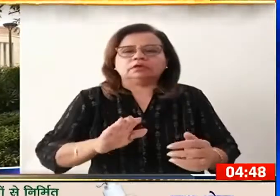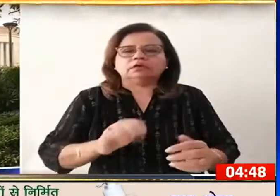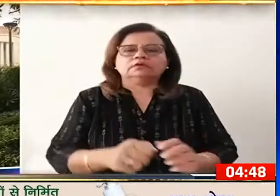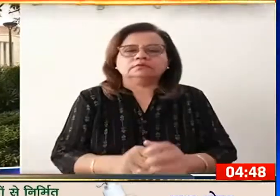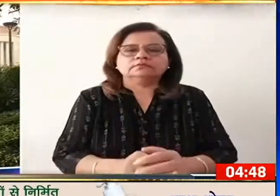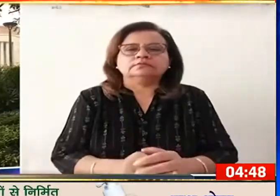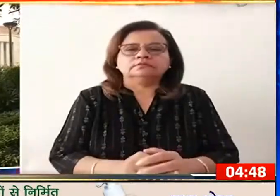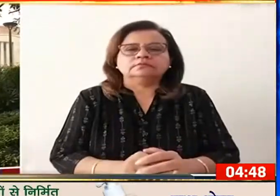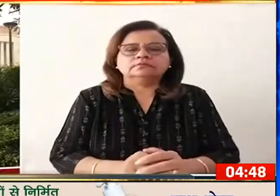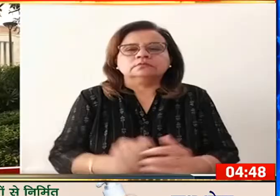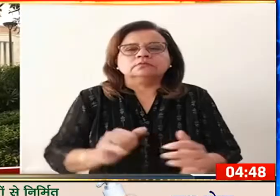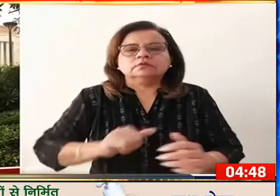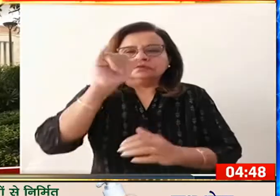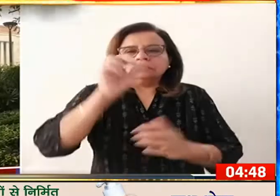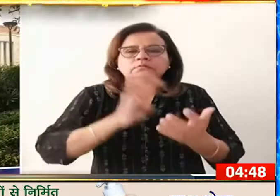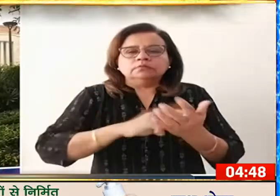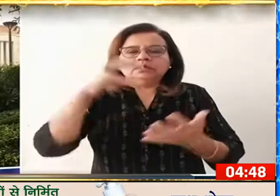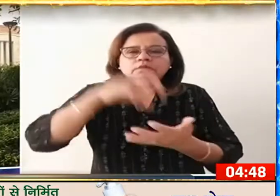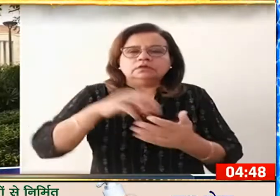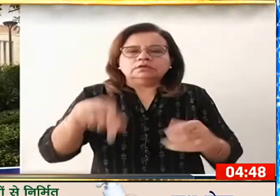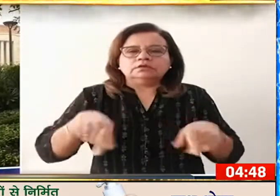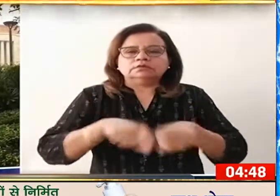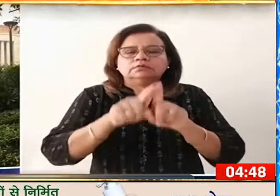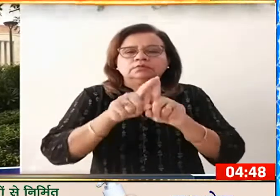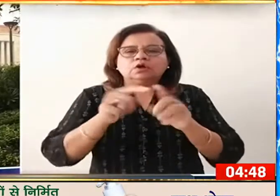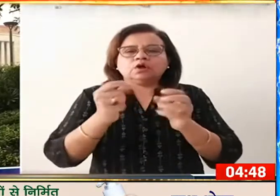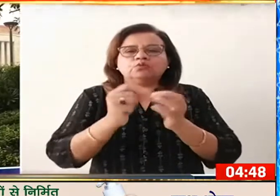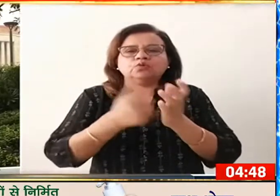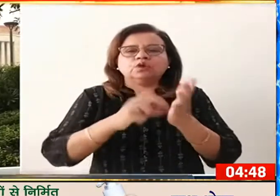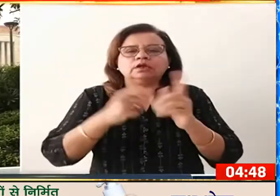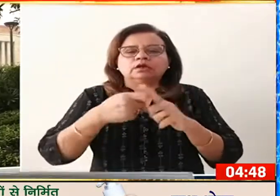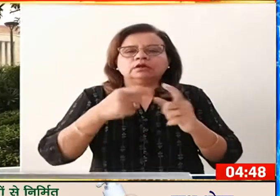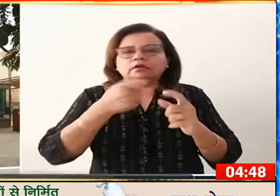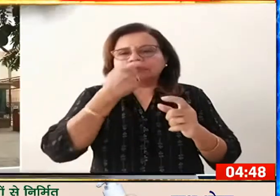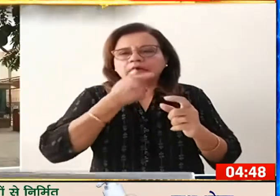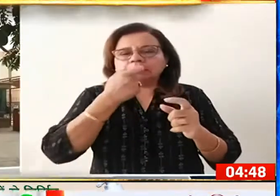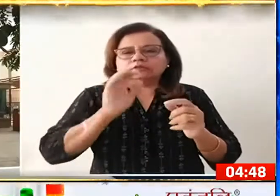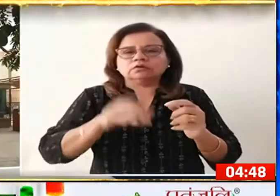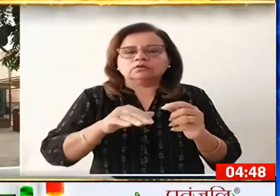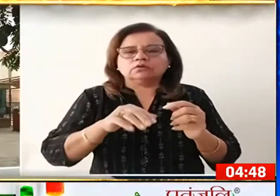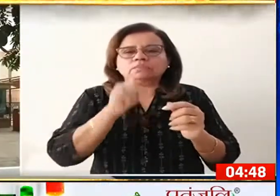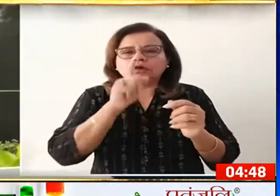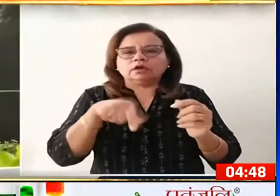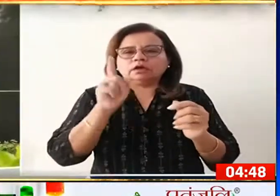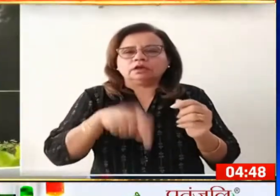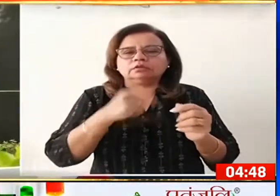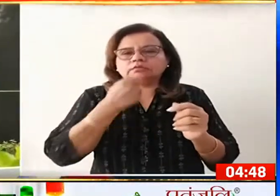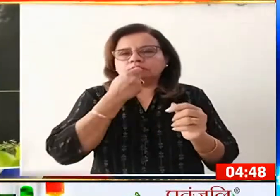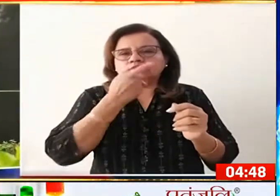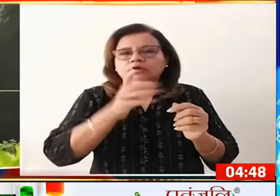विदेश मंत्राले ने इस संबंध में बोलकन बोजगीर की टिपणी को अस्वी कार ये बताया है